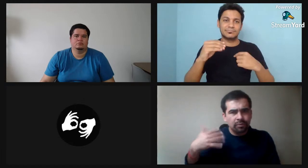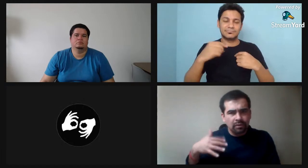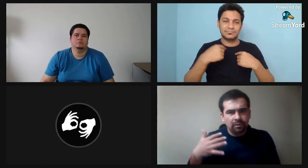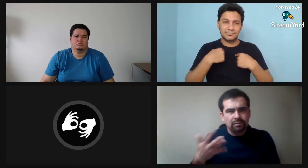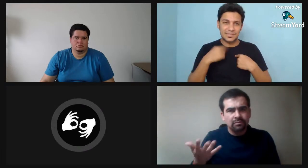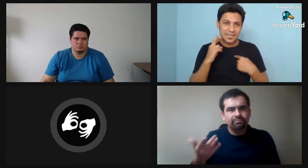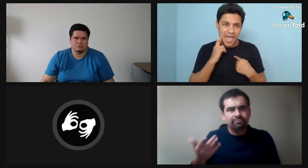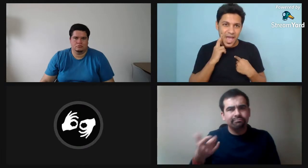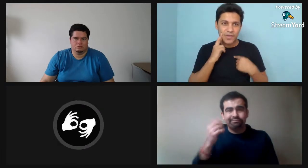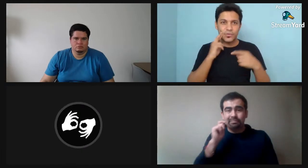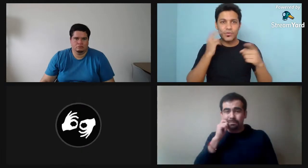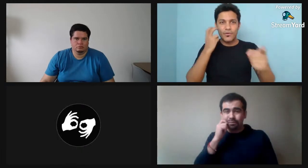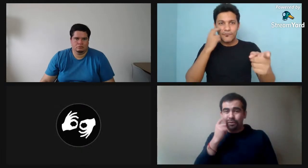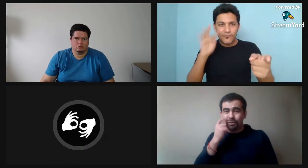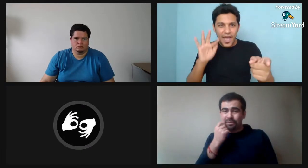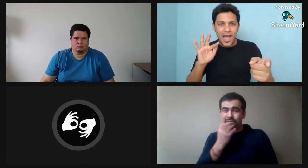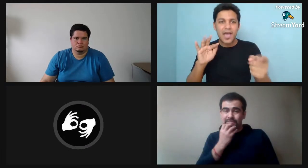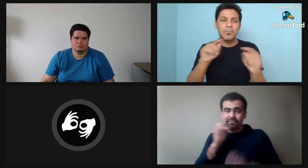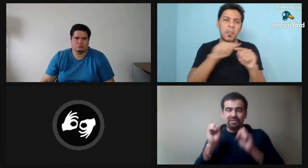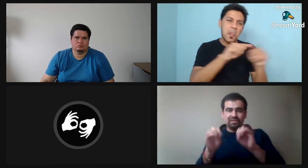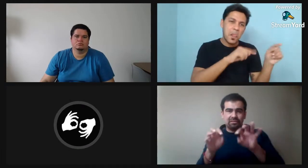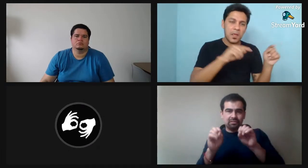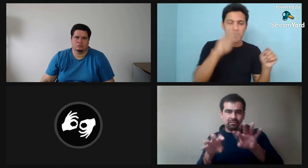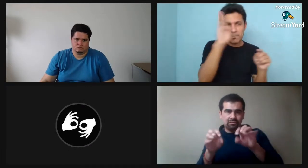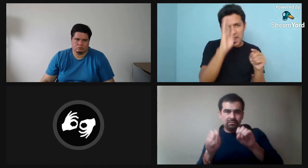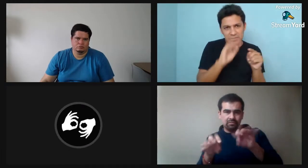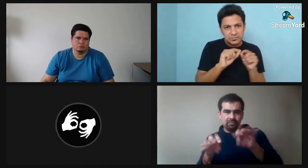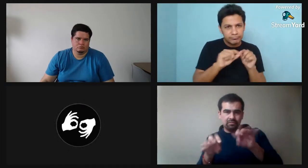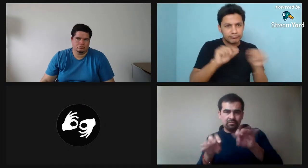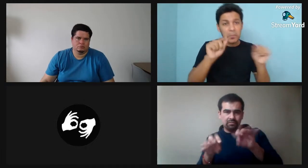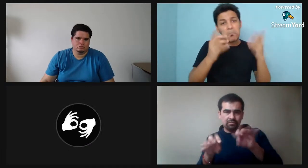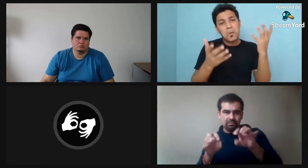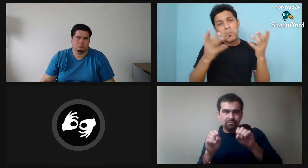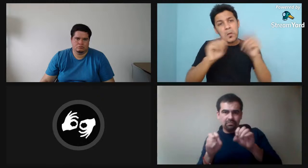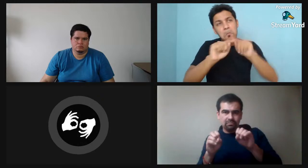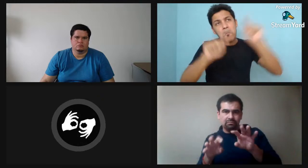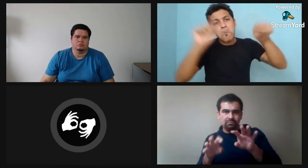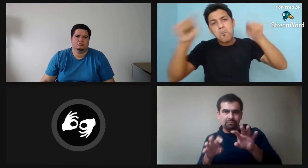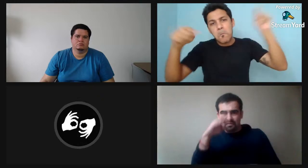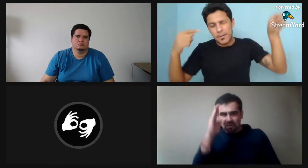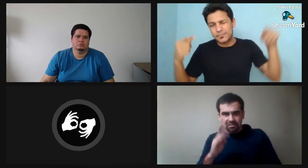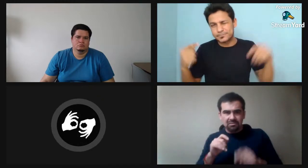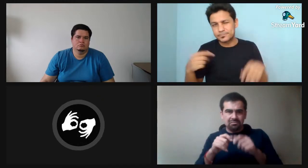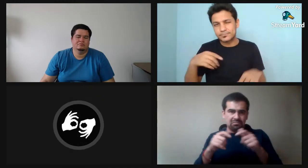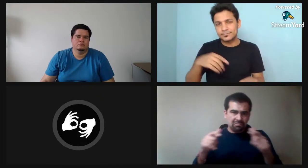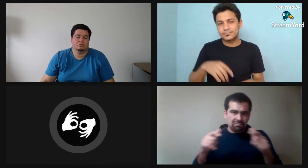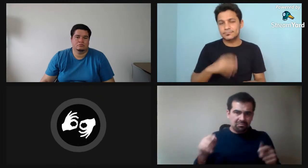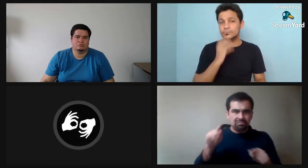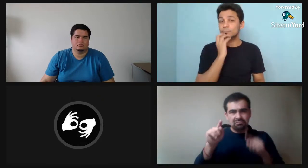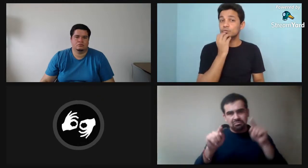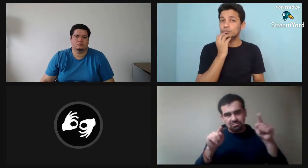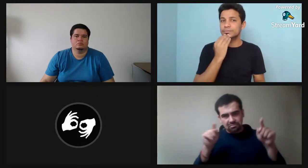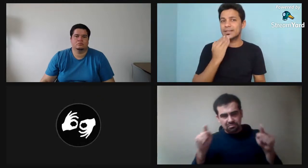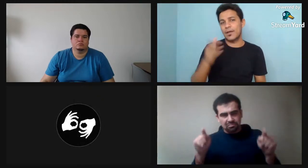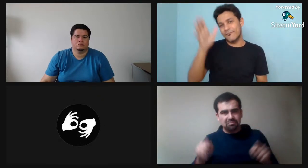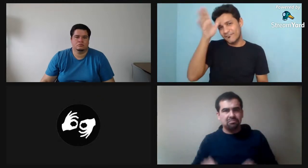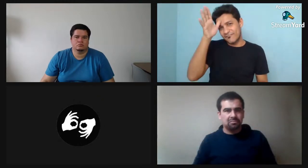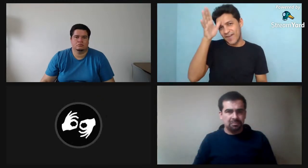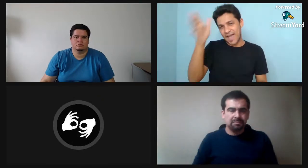Ellos son personas importantes. Esta persona que desea su seña, la ha enseñado a